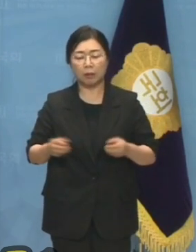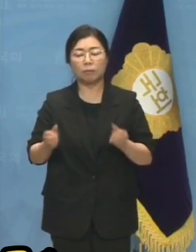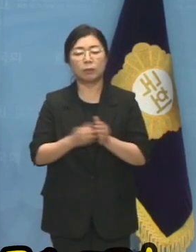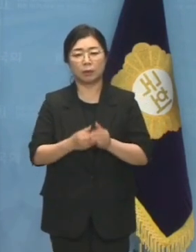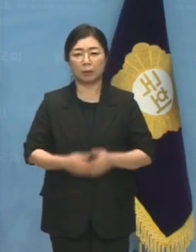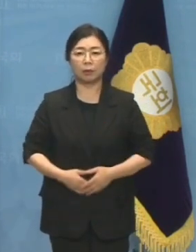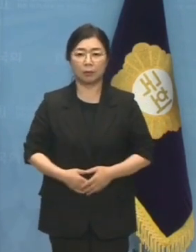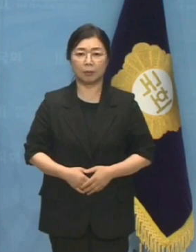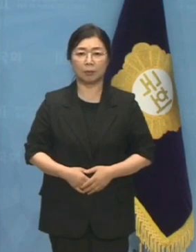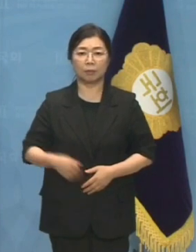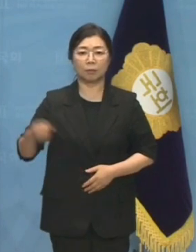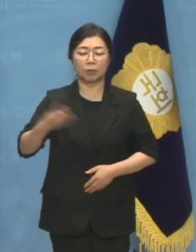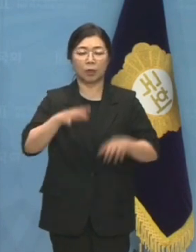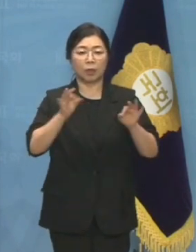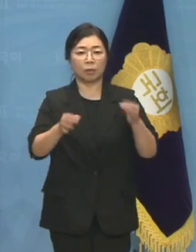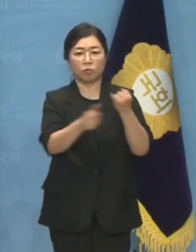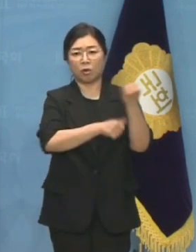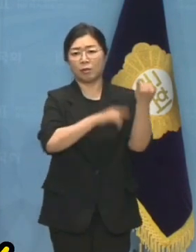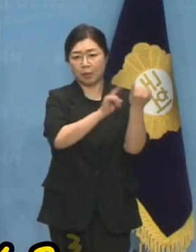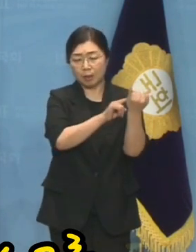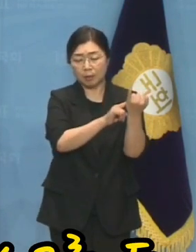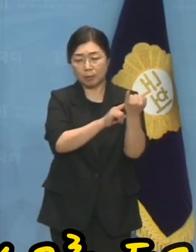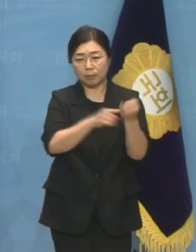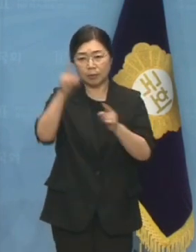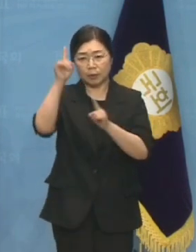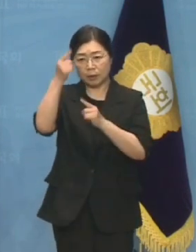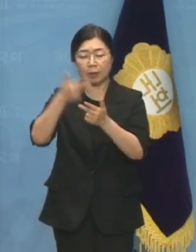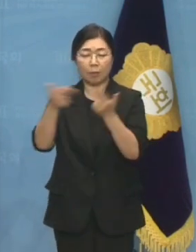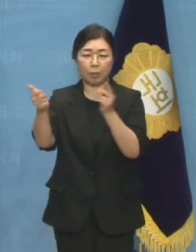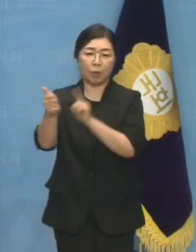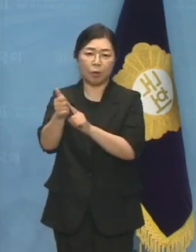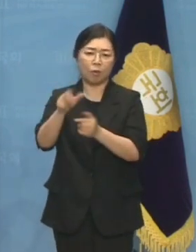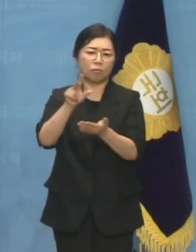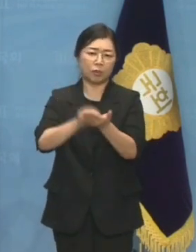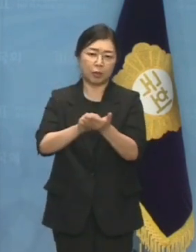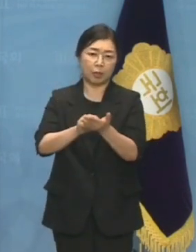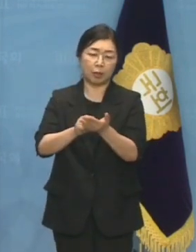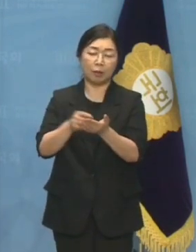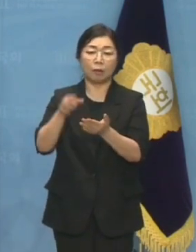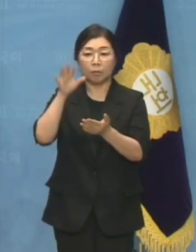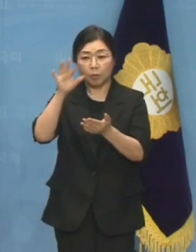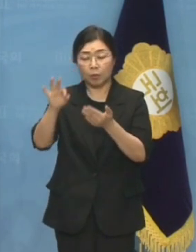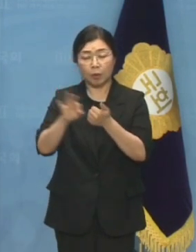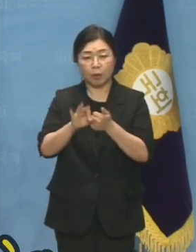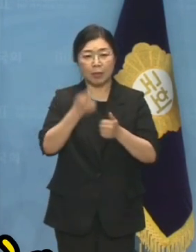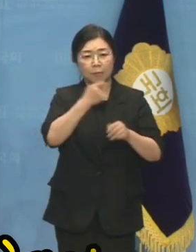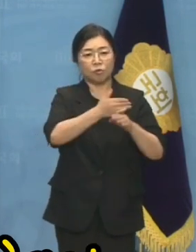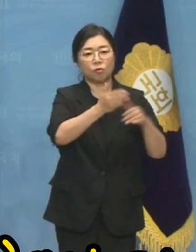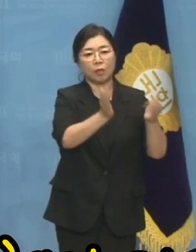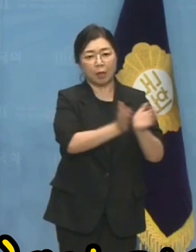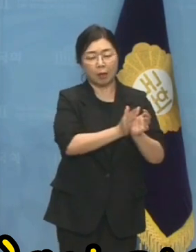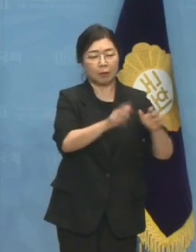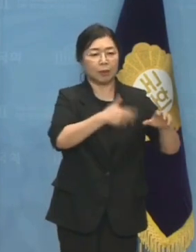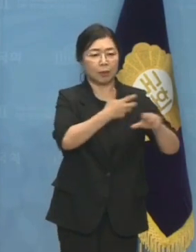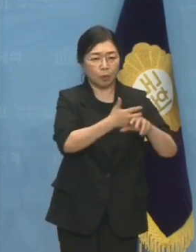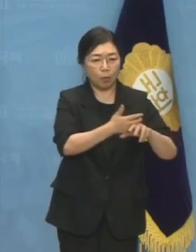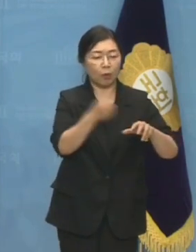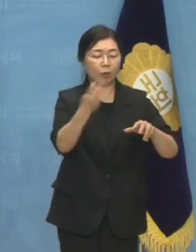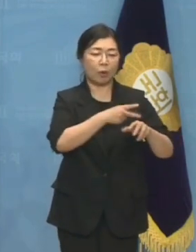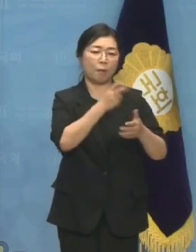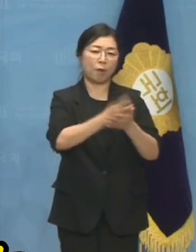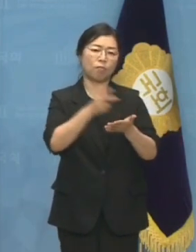한술 더 떠 이 대표의 사법 리스크를 두고 민주당의 제도적 쇄신 혁신 과제와